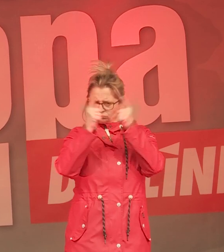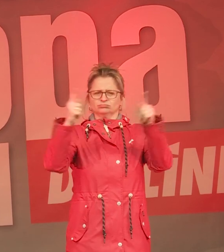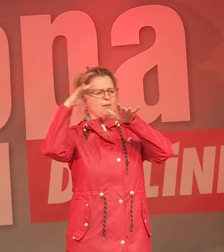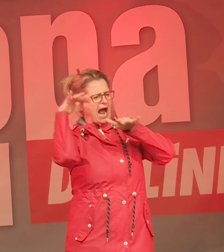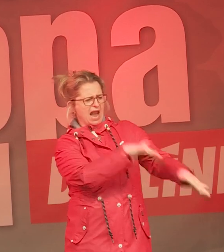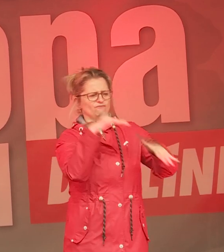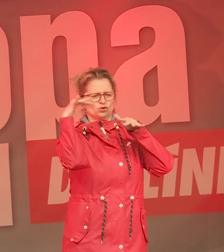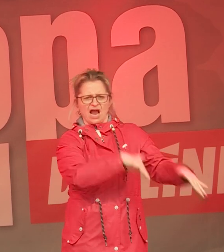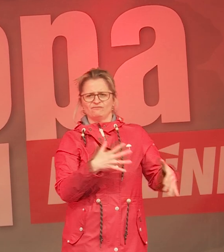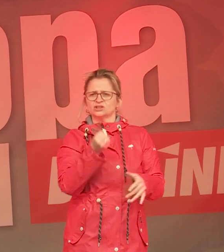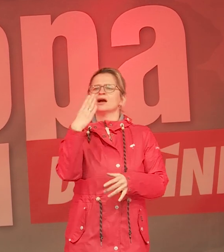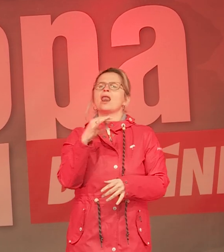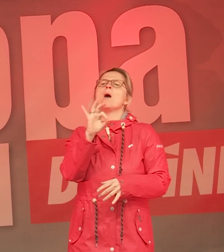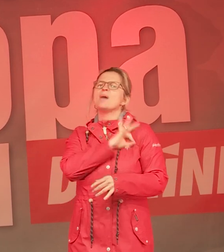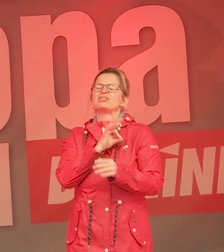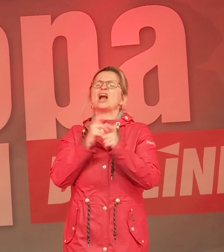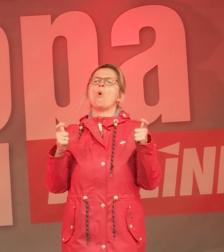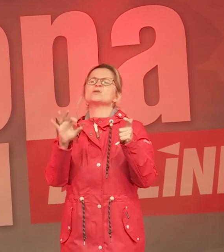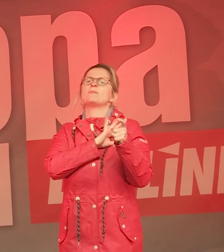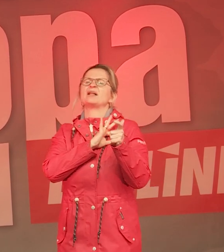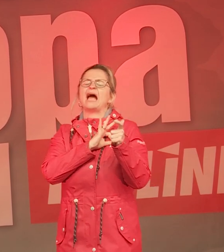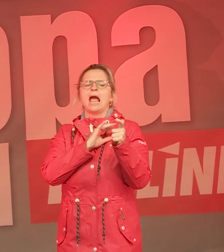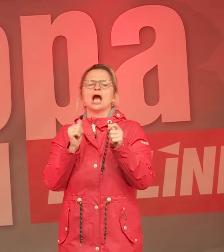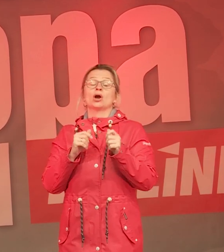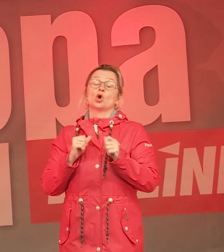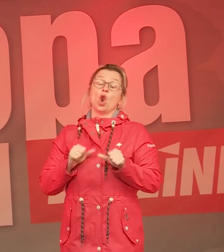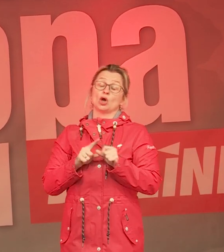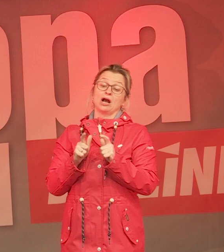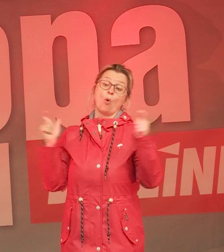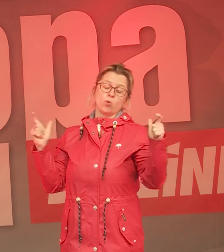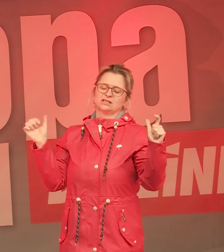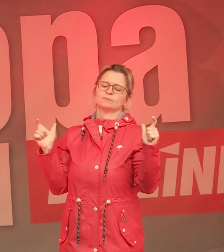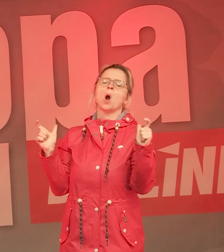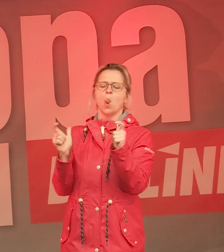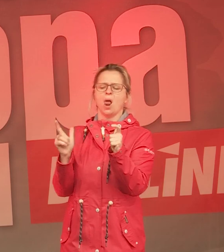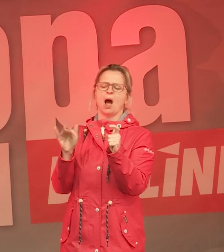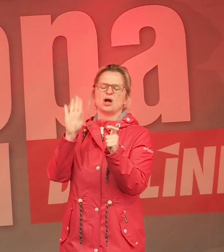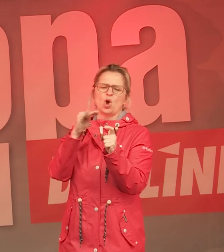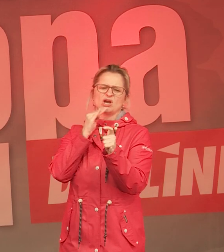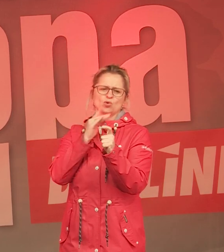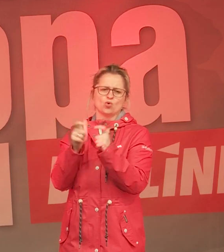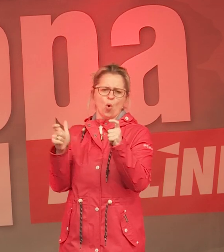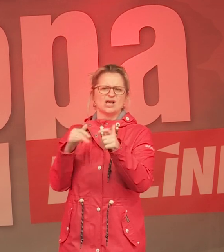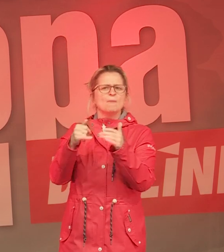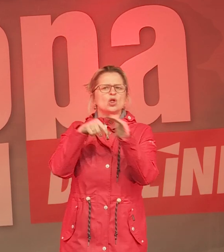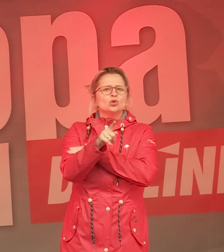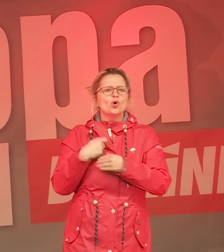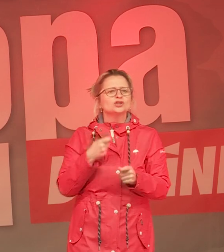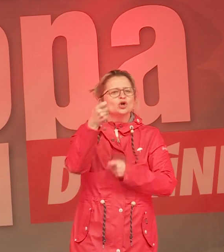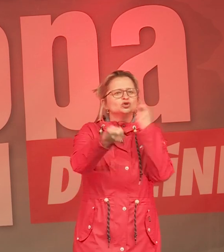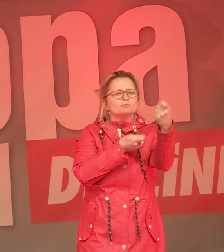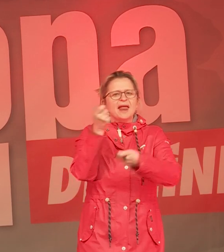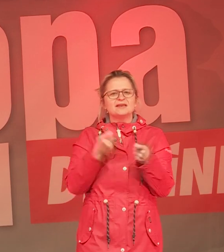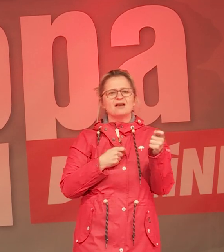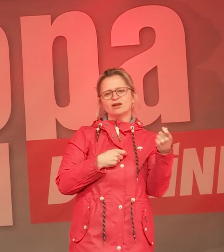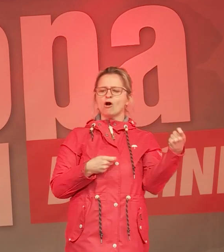zwischenglücklicherweise ja nicht mehr so groß sind, aber immer noch viel zu groß, die diese Parteien schmieren mit ihren Spenden. Und deswegen muss